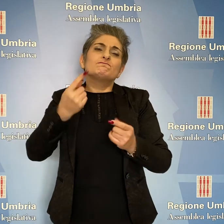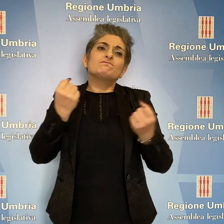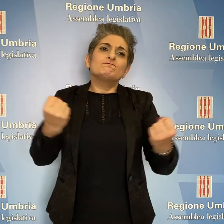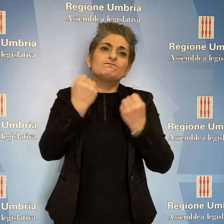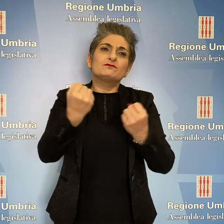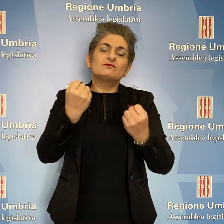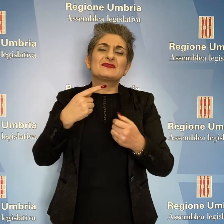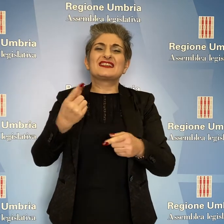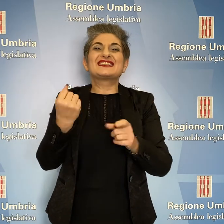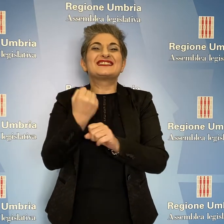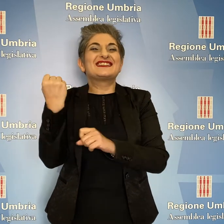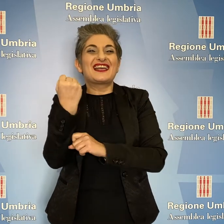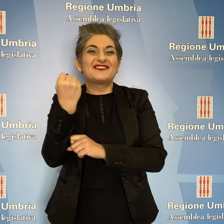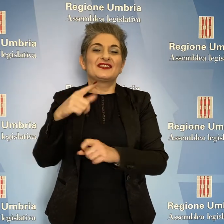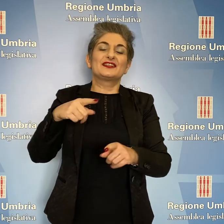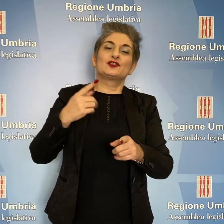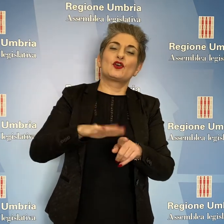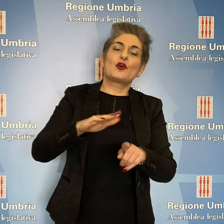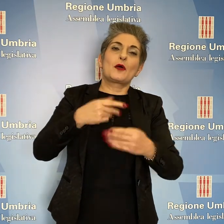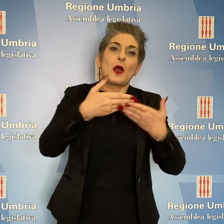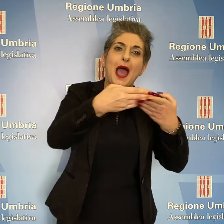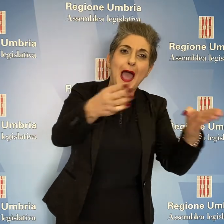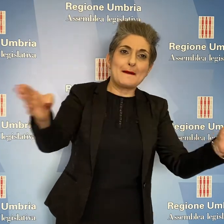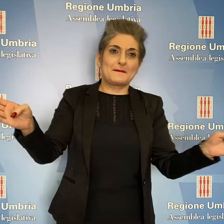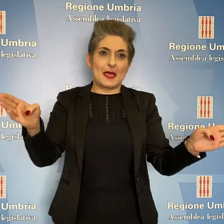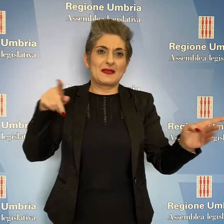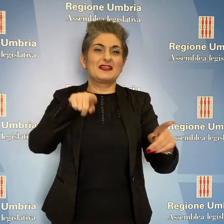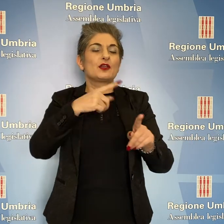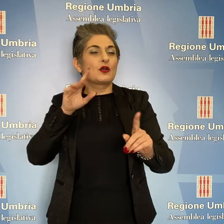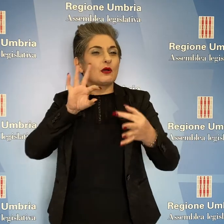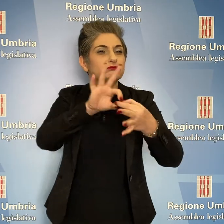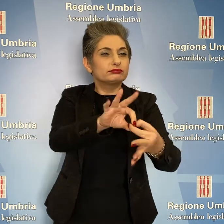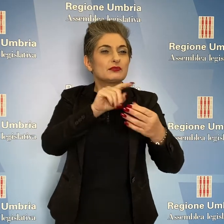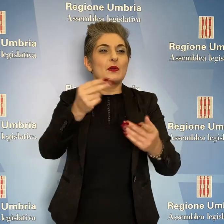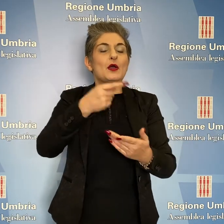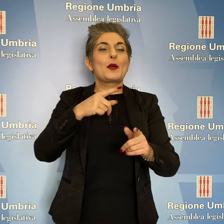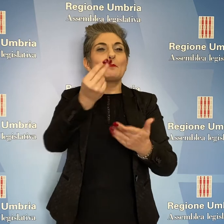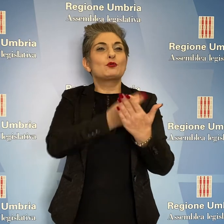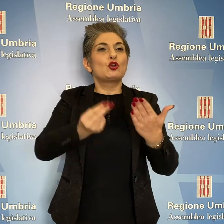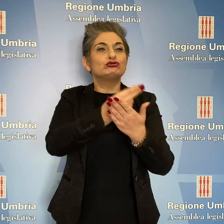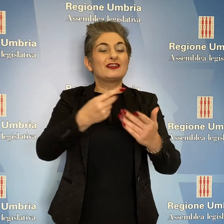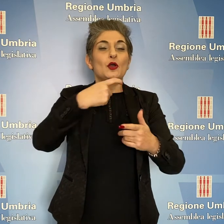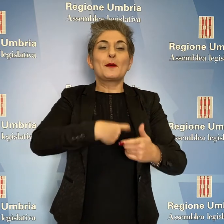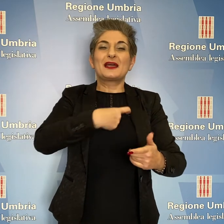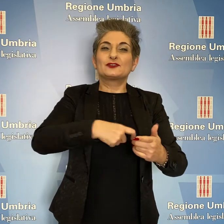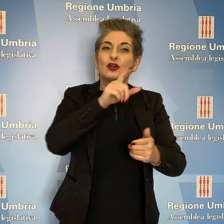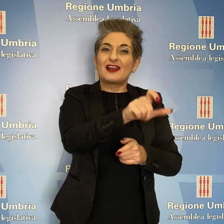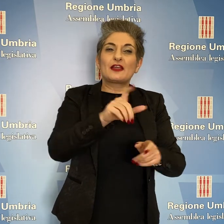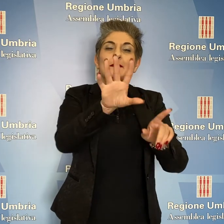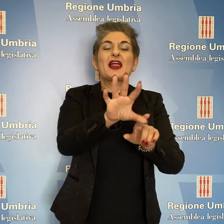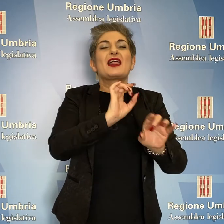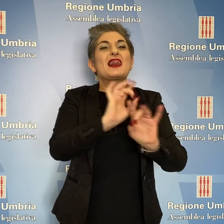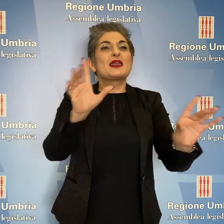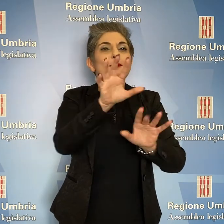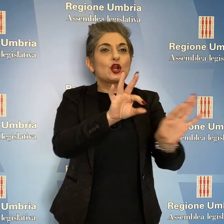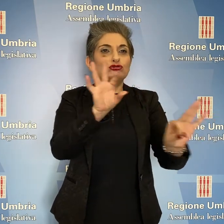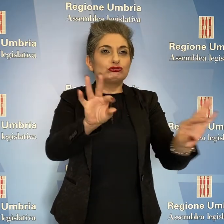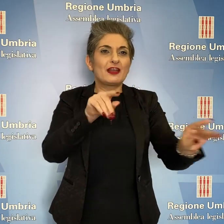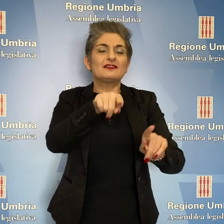dell'offerta di prestazioni e servizi che, sulla scorta di un progetto personalizzato basato sulla libertà di scelta, rafforzi il sistema di